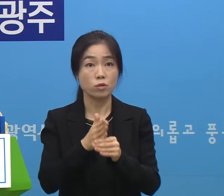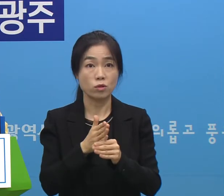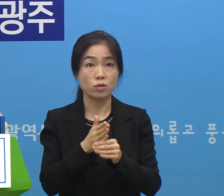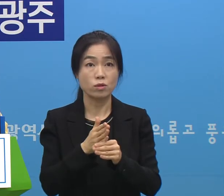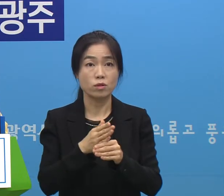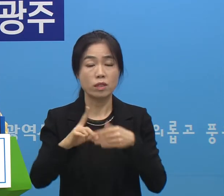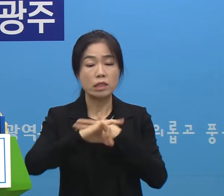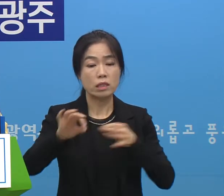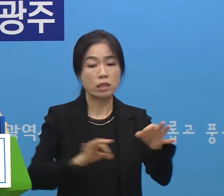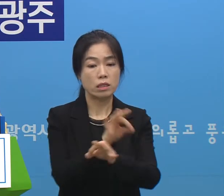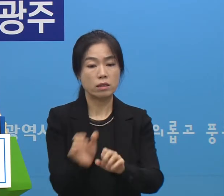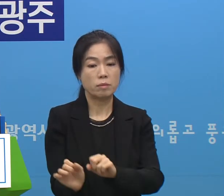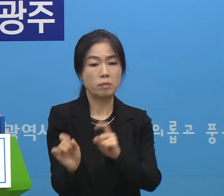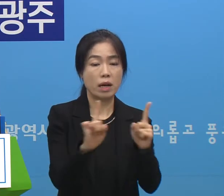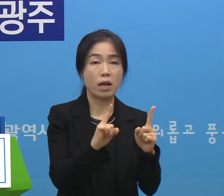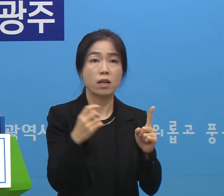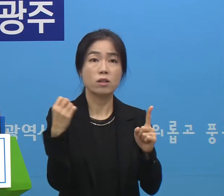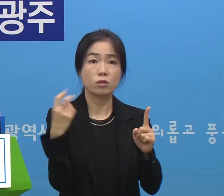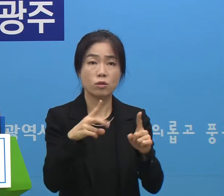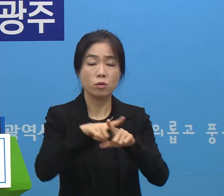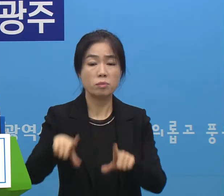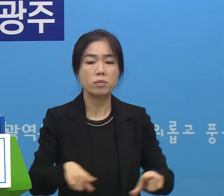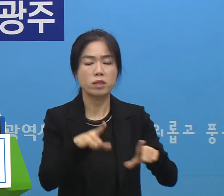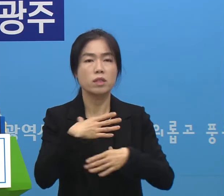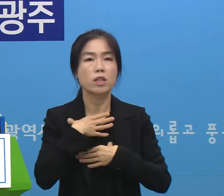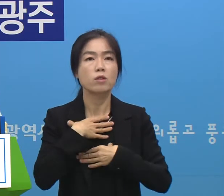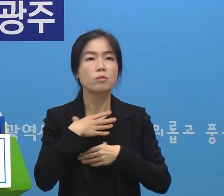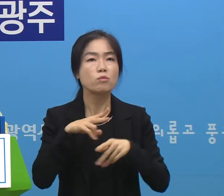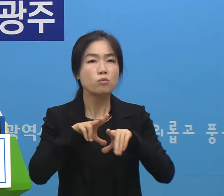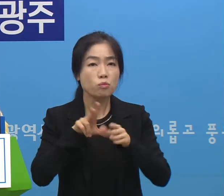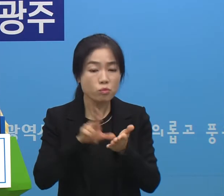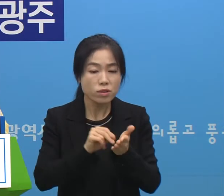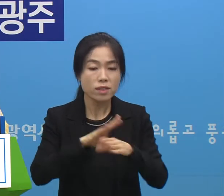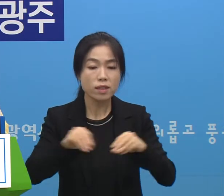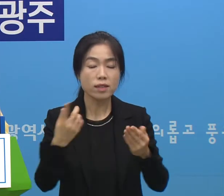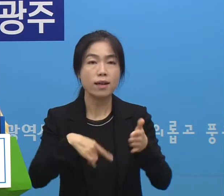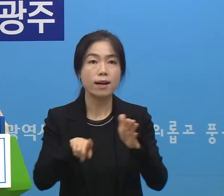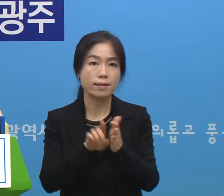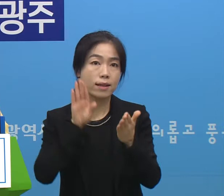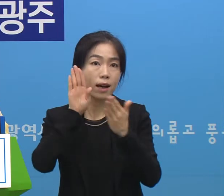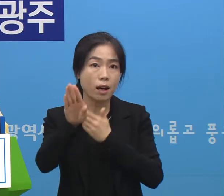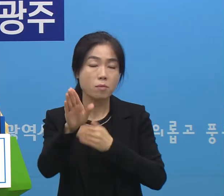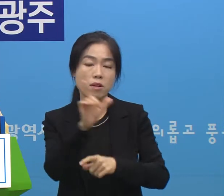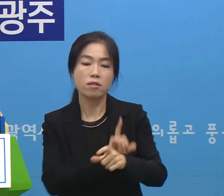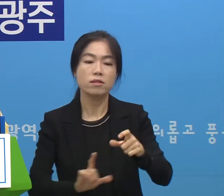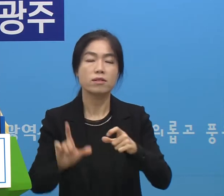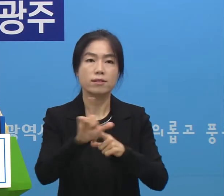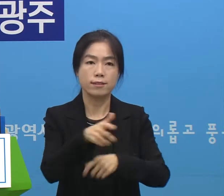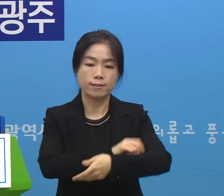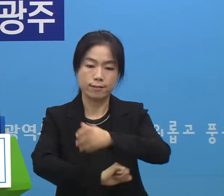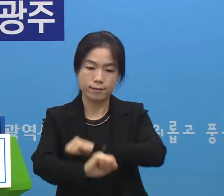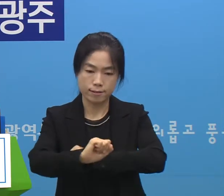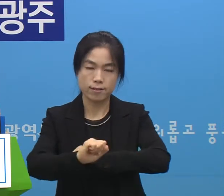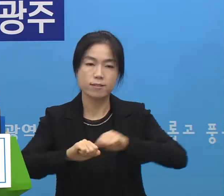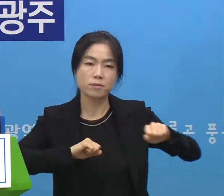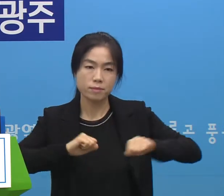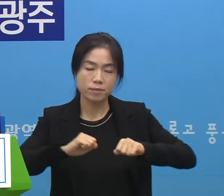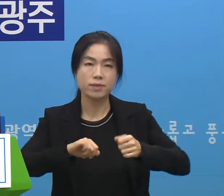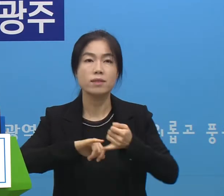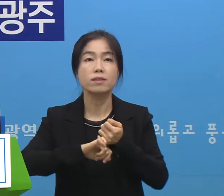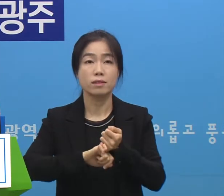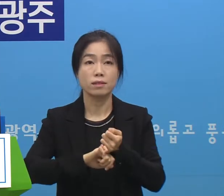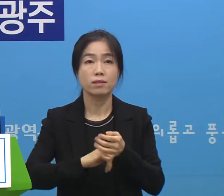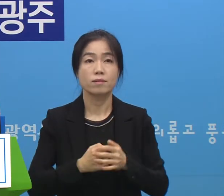지역경제를 살리고 민생 문제를 해결하는데 앞으로 더욱 적극 나서겠습니다